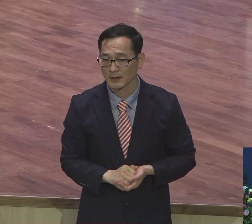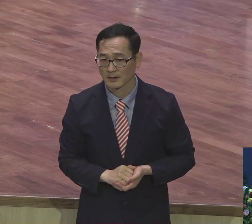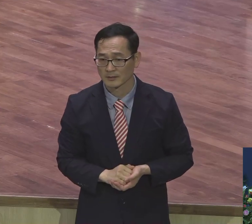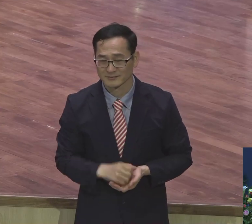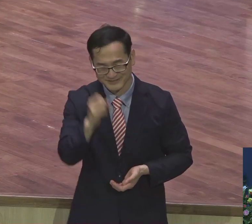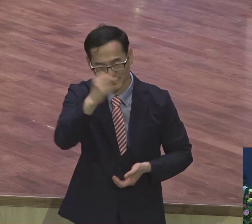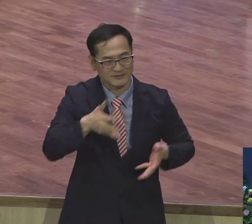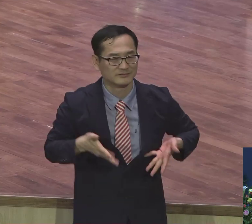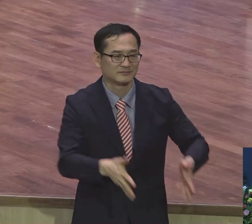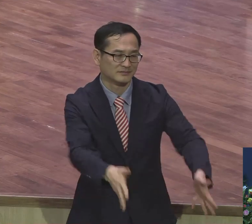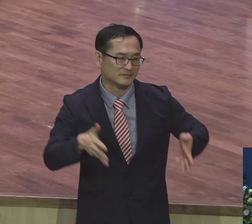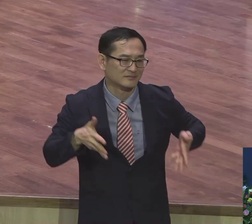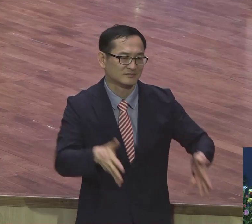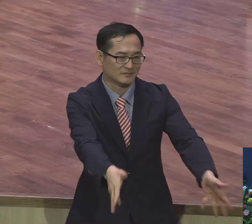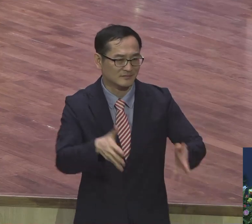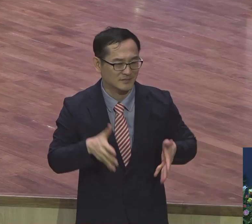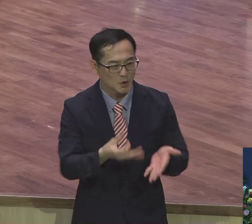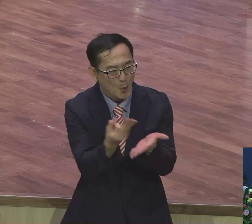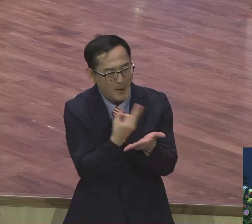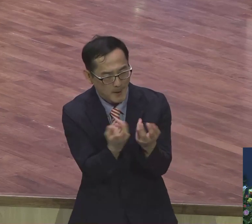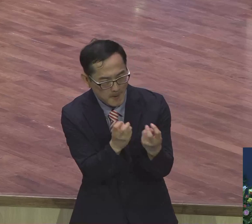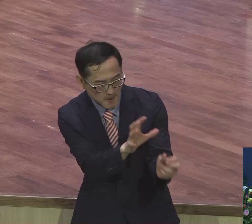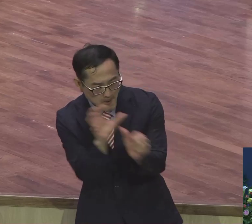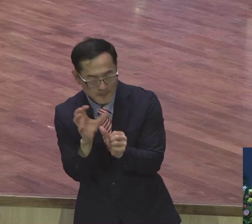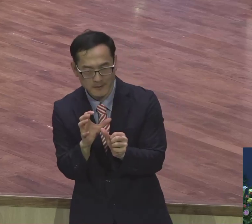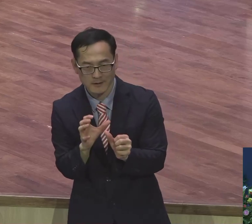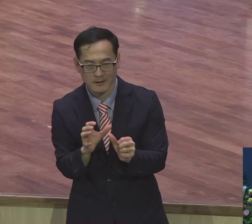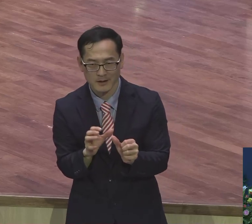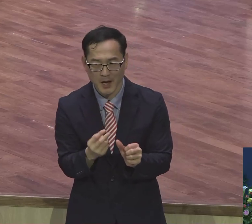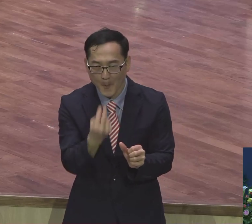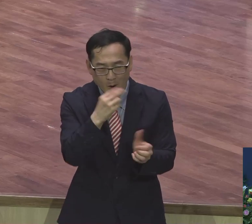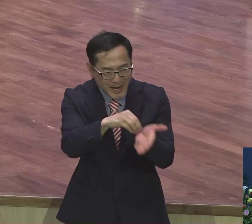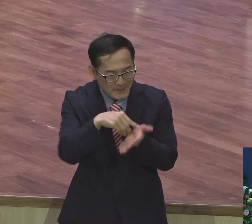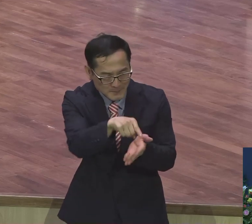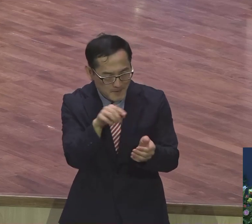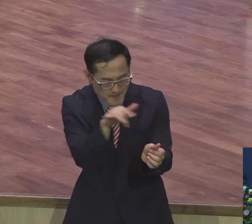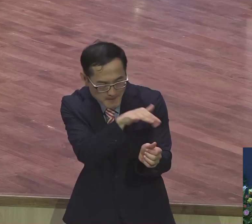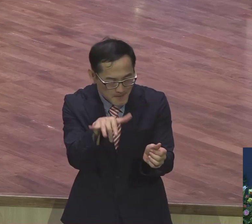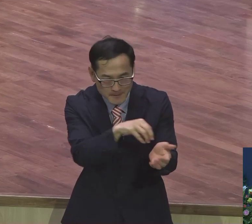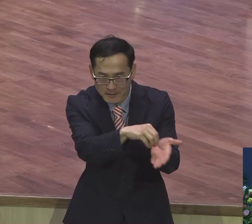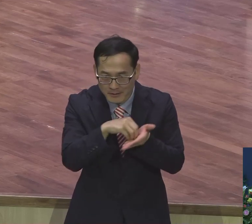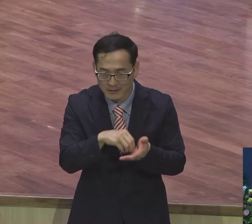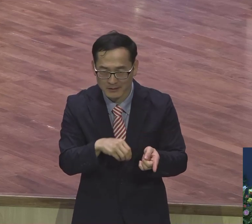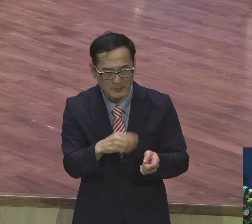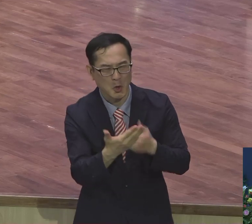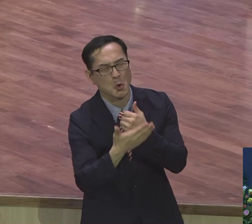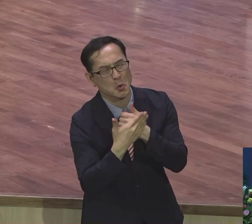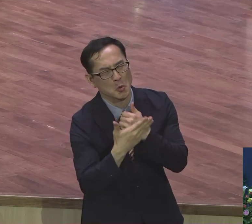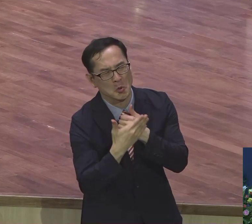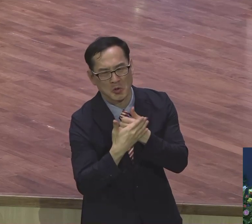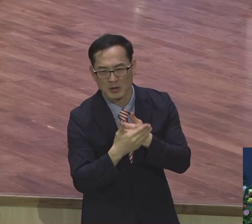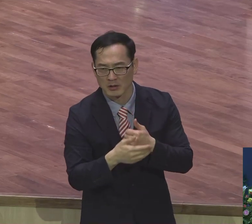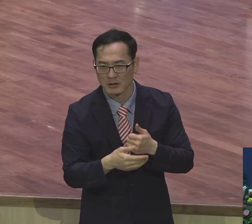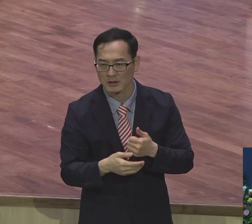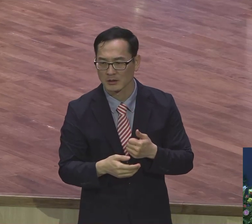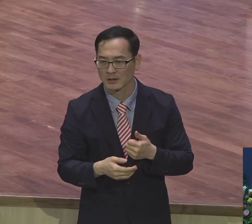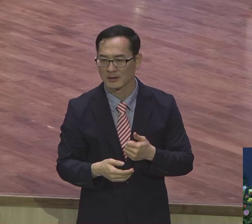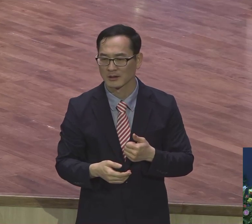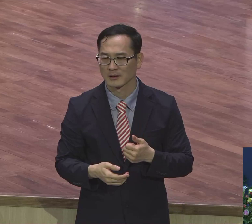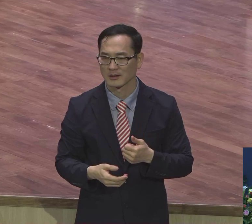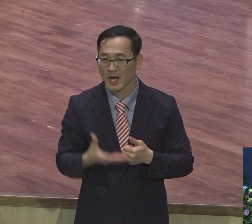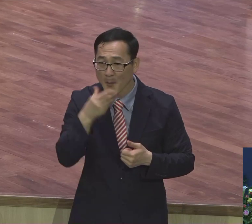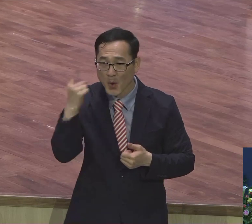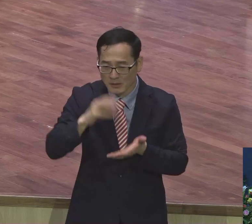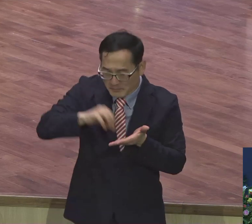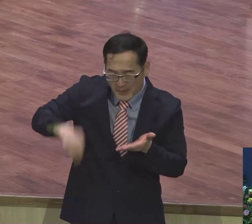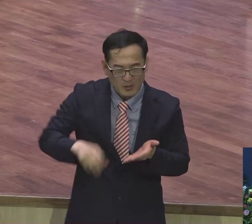내 유익만을 챙기 위해서 그 사람이 용인하고 그 사람 통해서 도움이나 받으라고 그리고 그렇게 복음